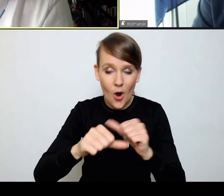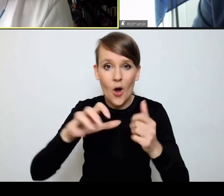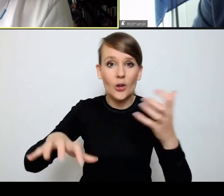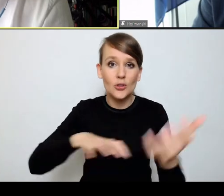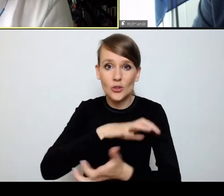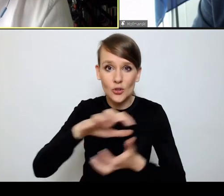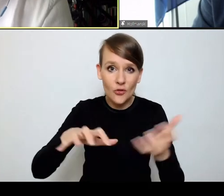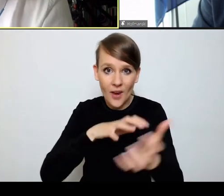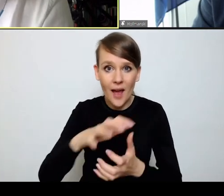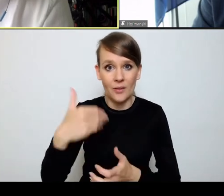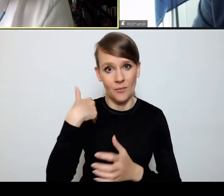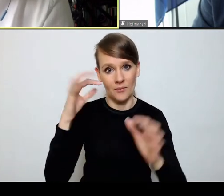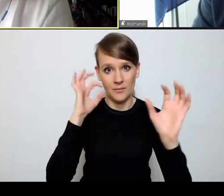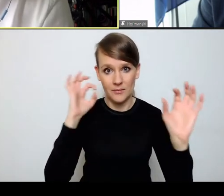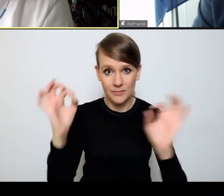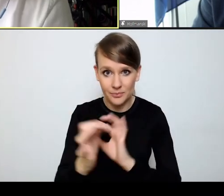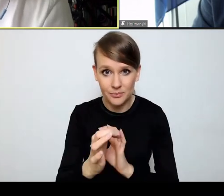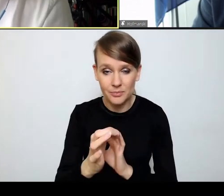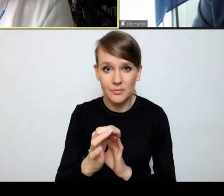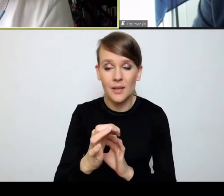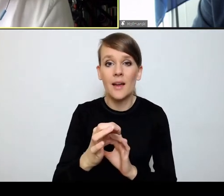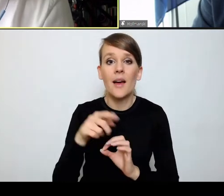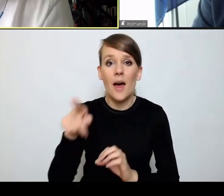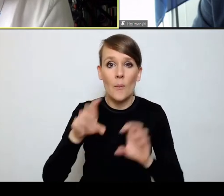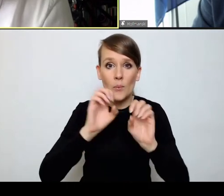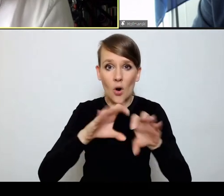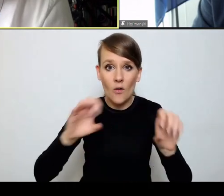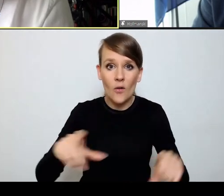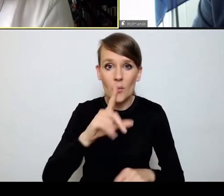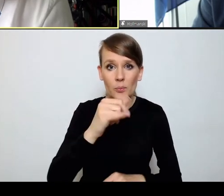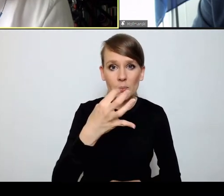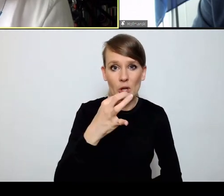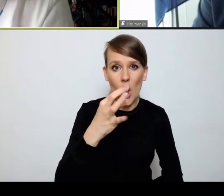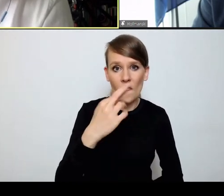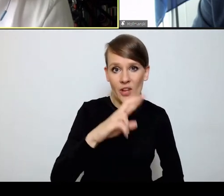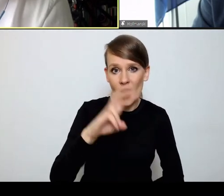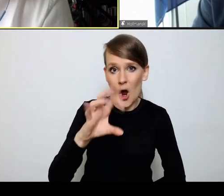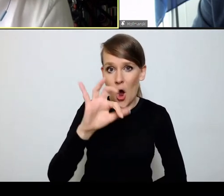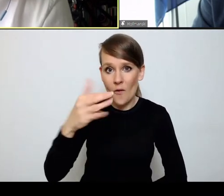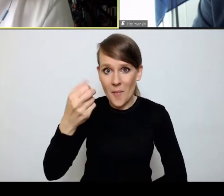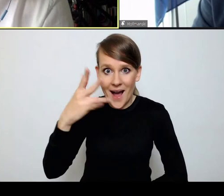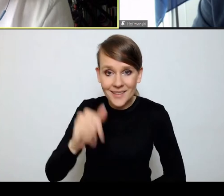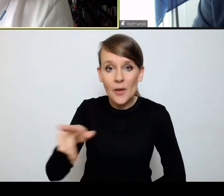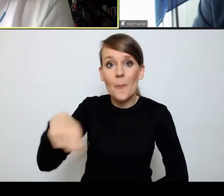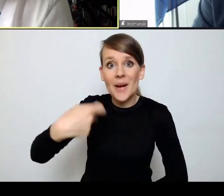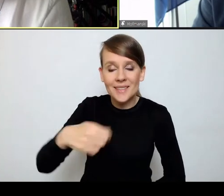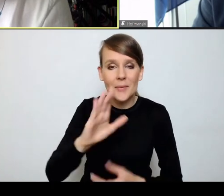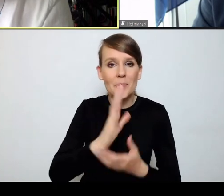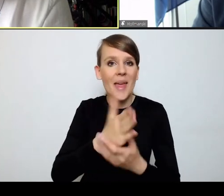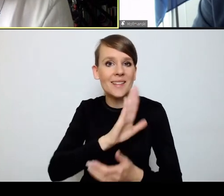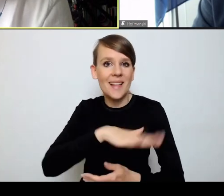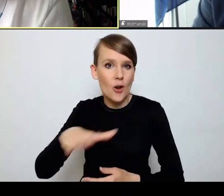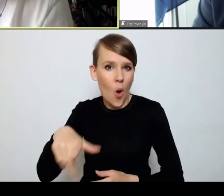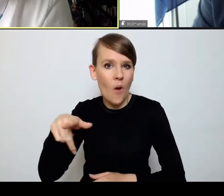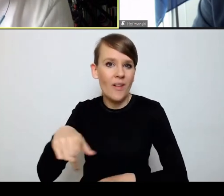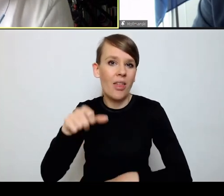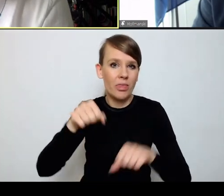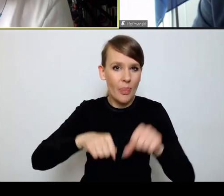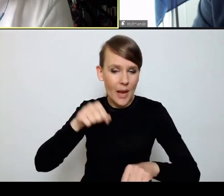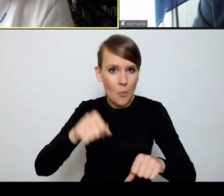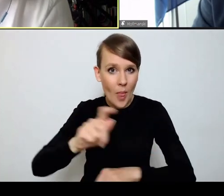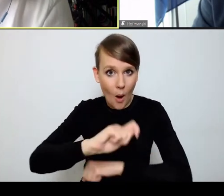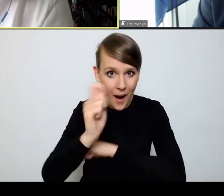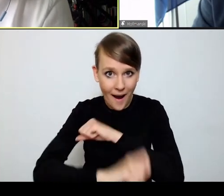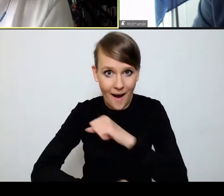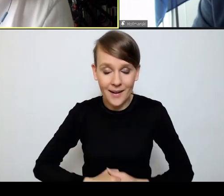obiegła informacja, że Pan Profesor Piotr Hofmański został właśnie prezydentem Międzynarodowego Trybunału Karnego. Co jest, mam